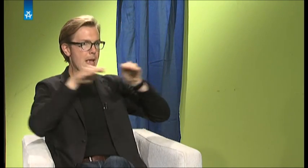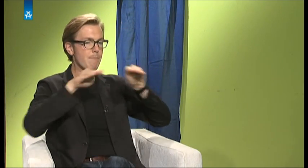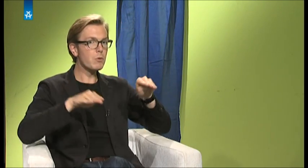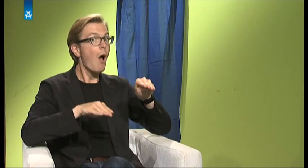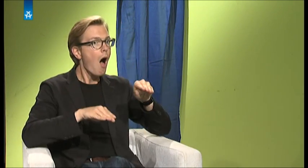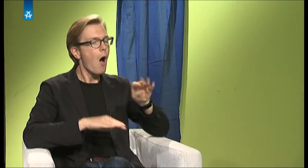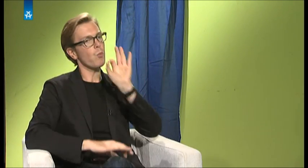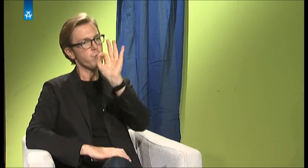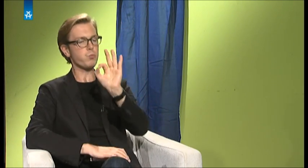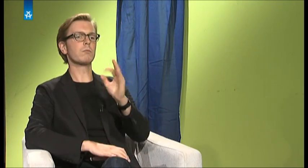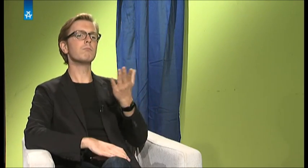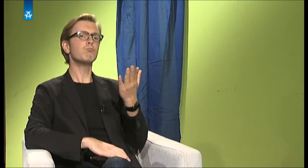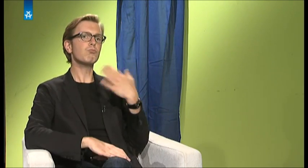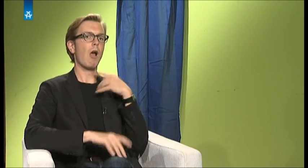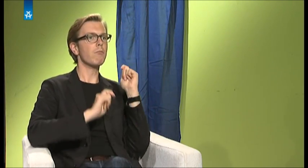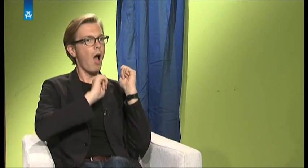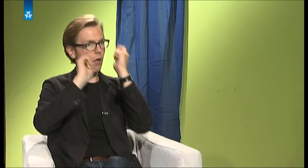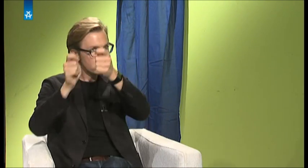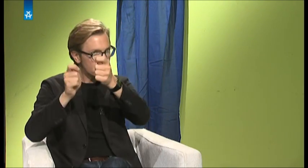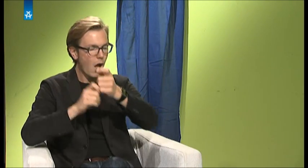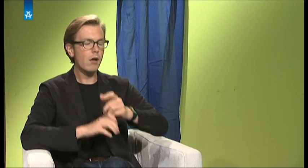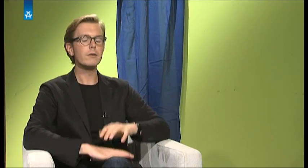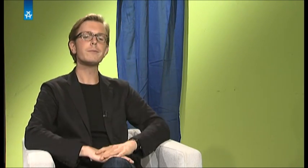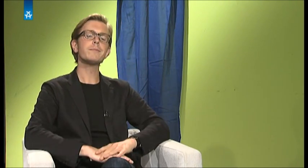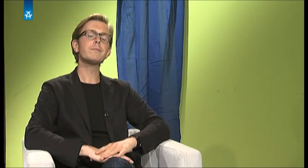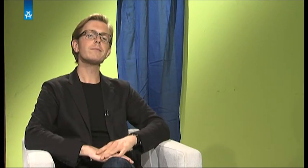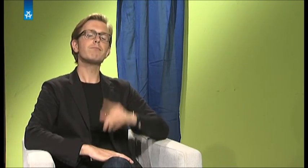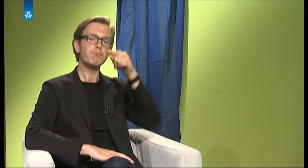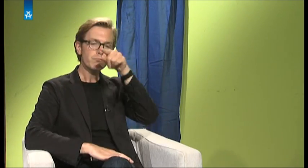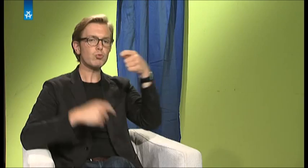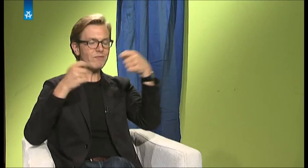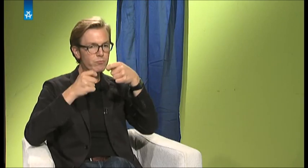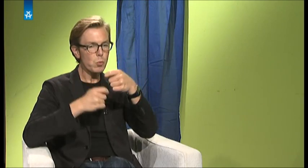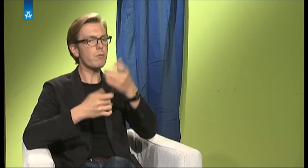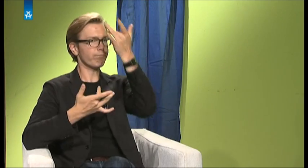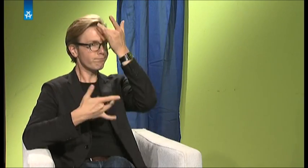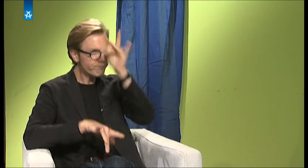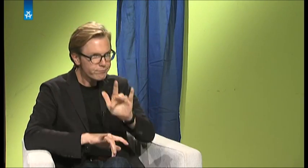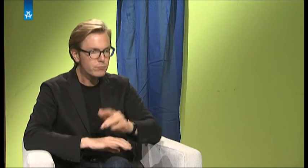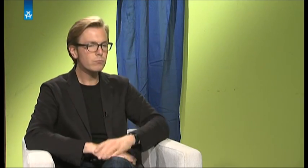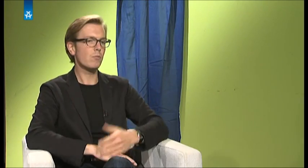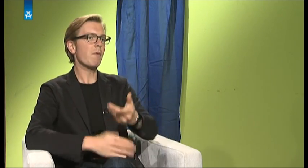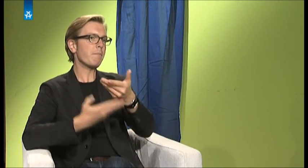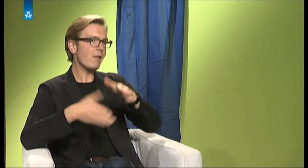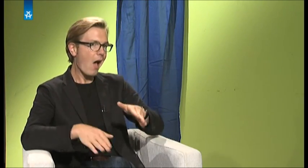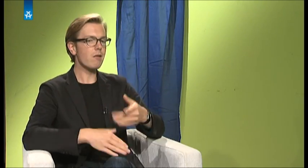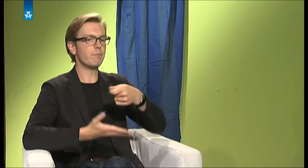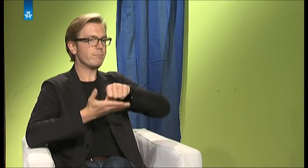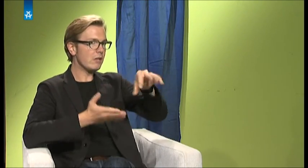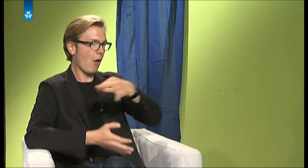interessiert. Und ich habe dann auch einen Antrag gestellt bei einer Stiftung, ob die für mich dann vielleicht die Universität bezahlen würden, vielleicht ein Forschungspraktikum